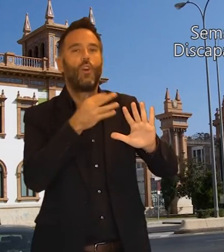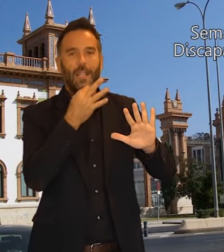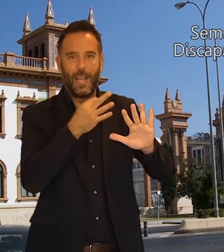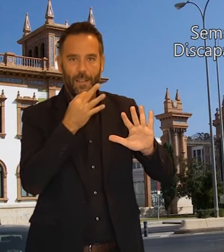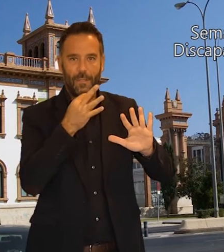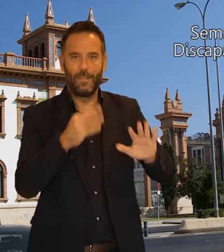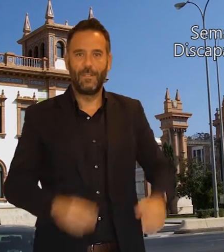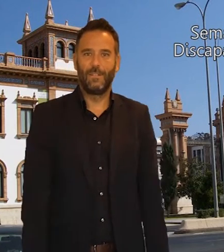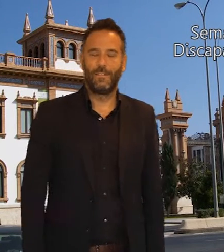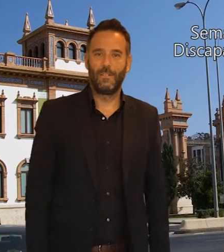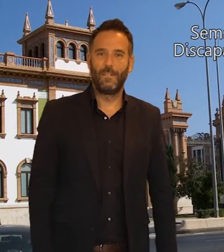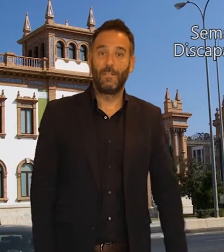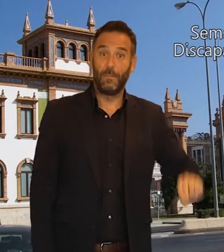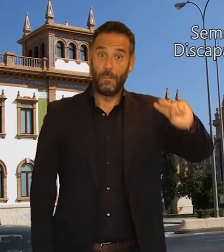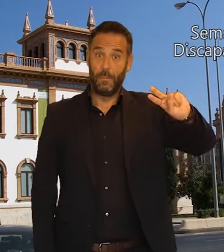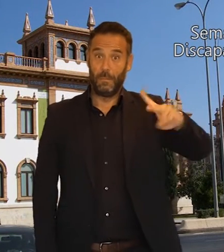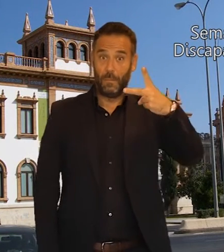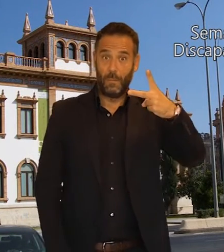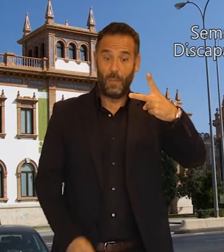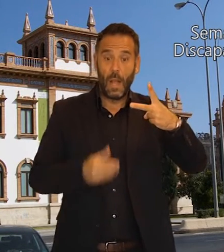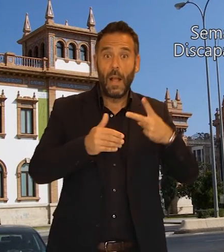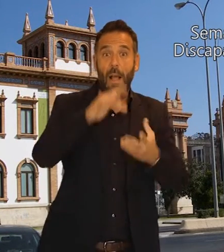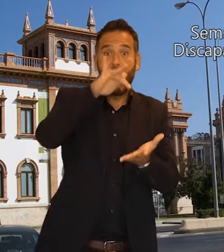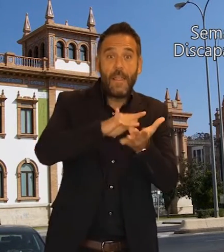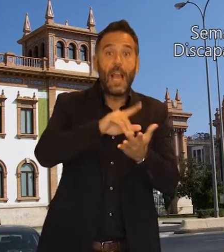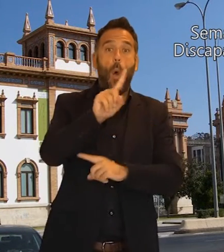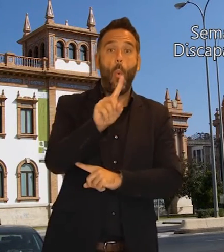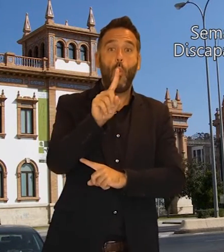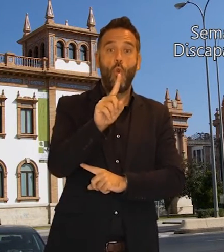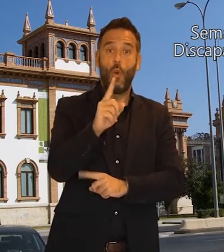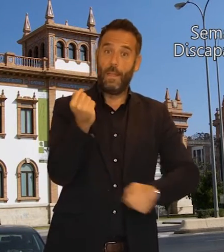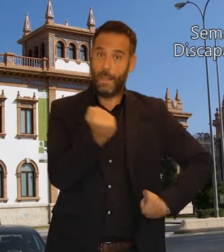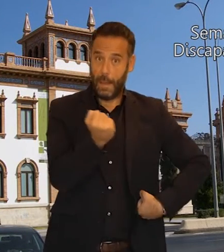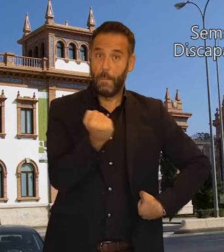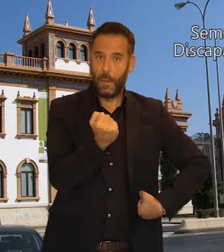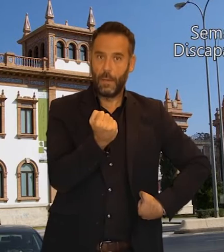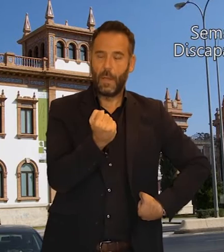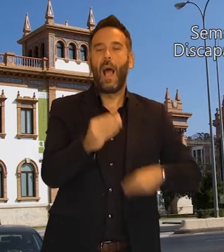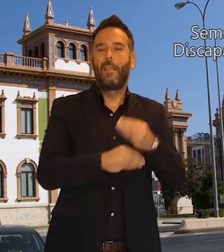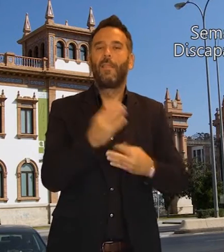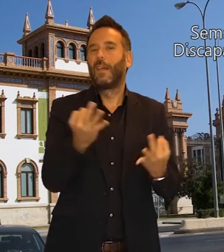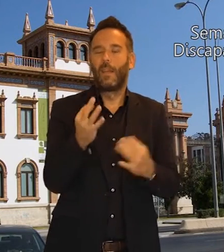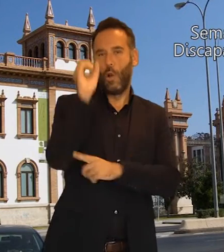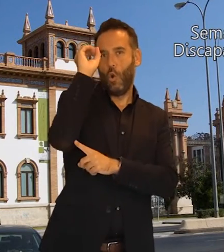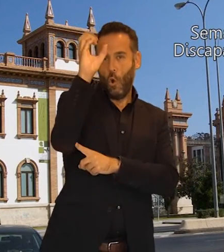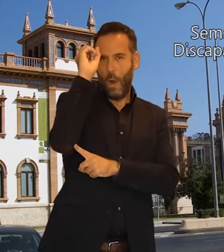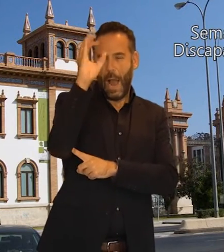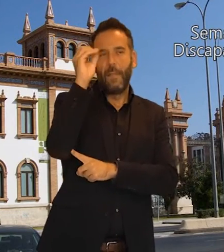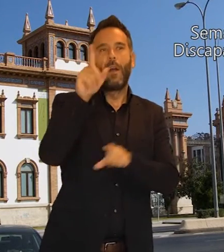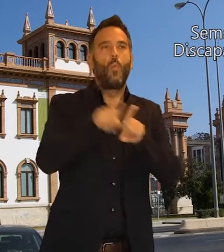celebrarán unas jornadas de cierre denominadas Jornadas Mujer y Discapacidad. El lugar